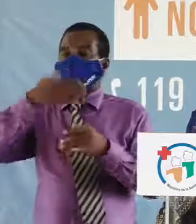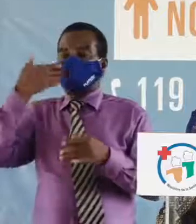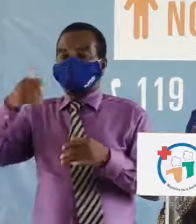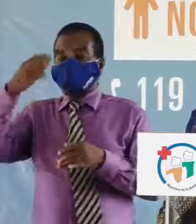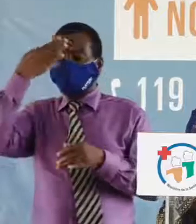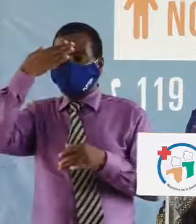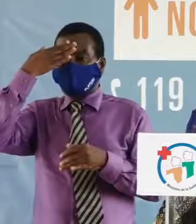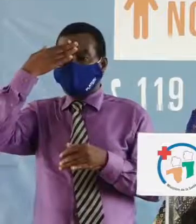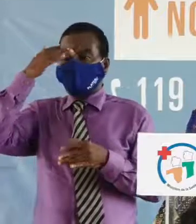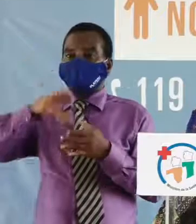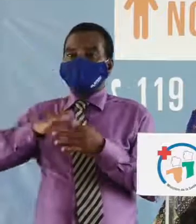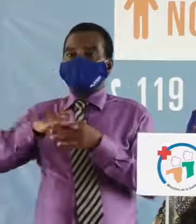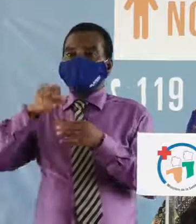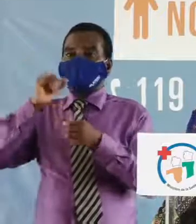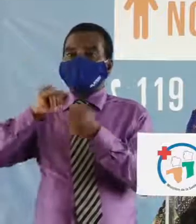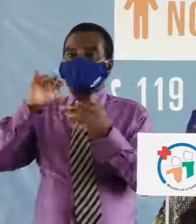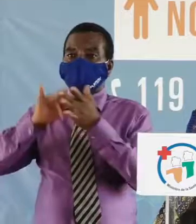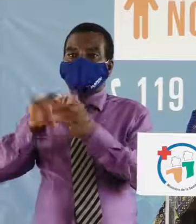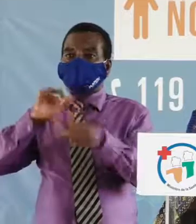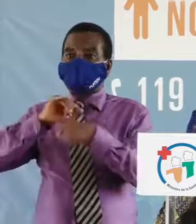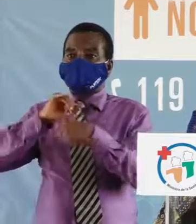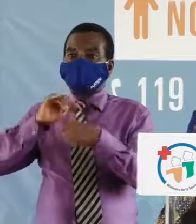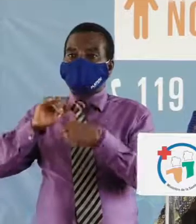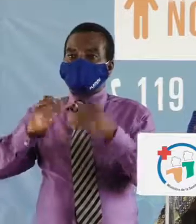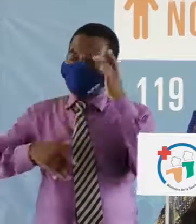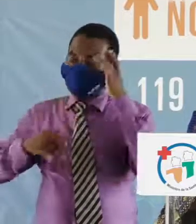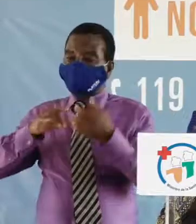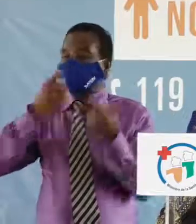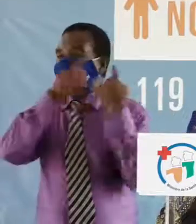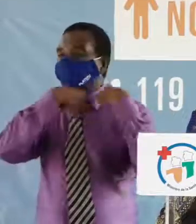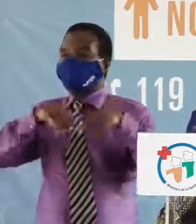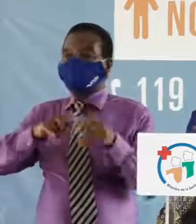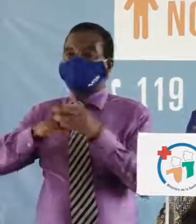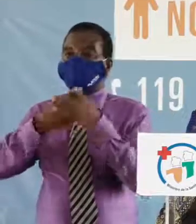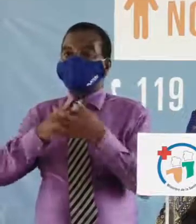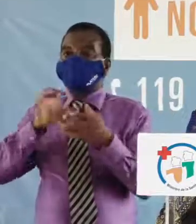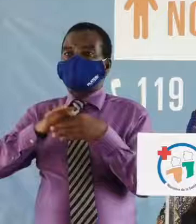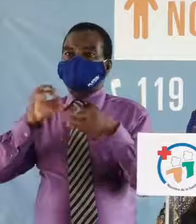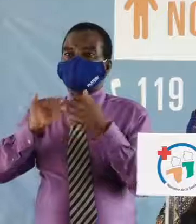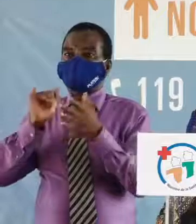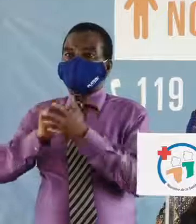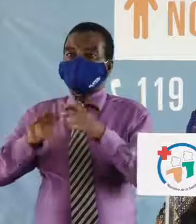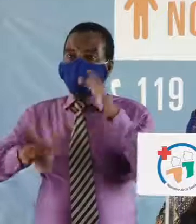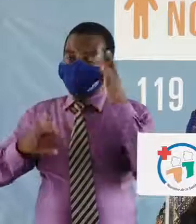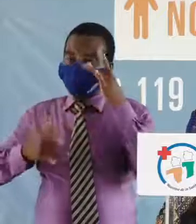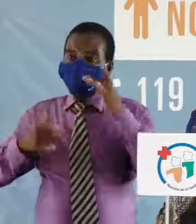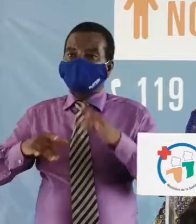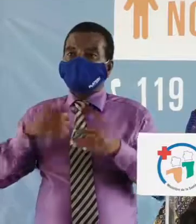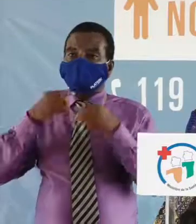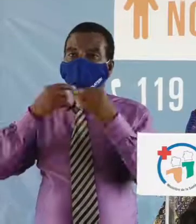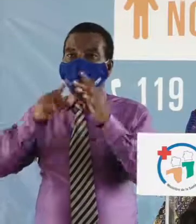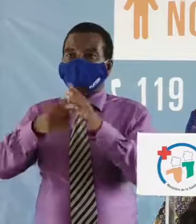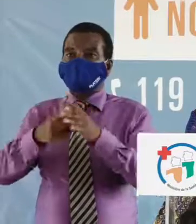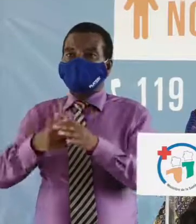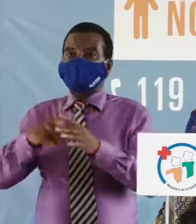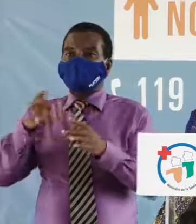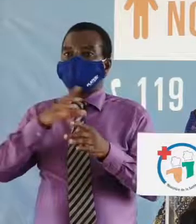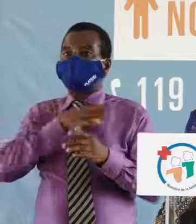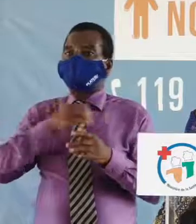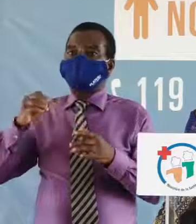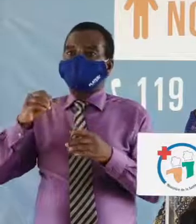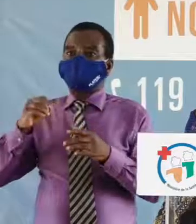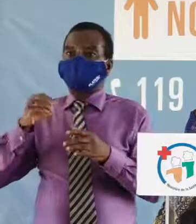connaissance de la COVID-19 depuis le début de la pandémie pourraient être à l'origine d'un bon ciblage des candidats au